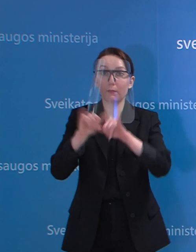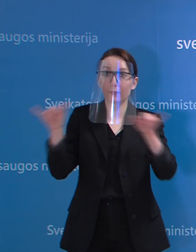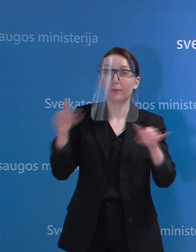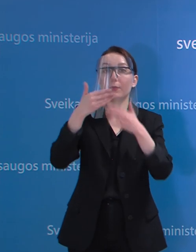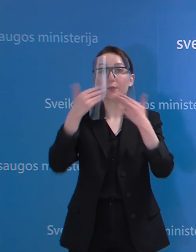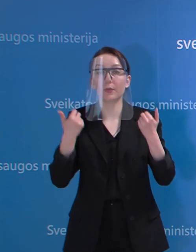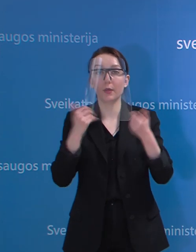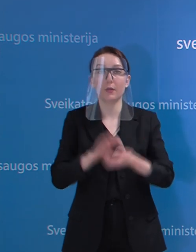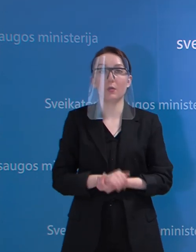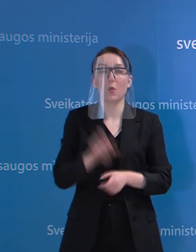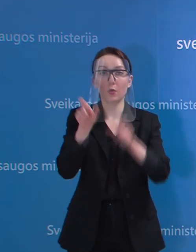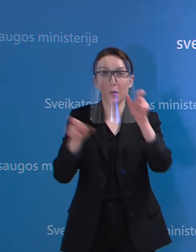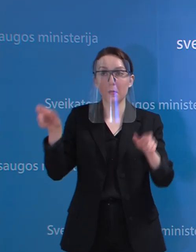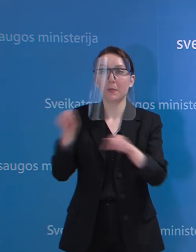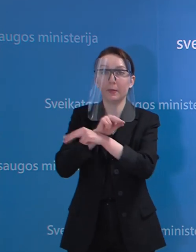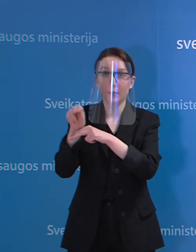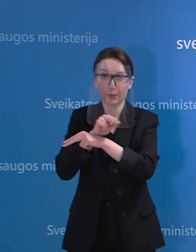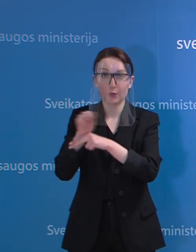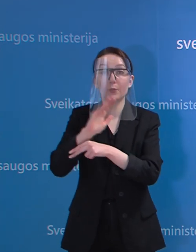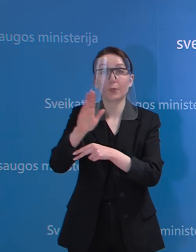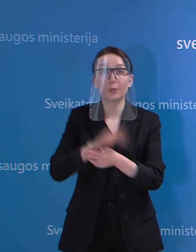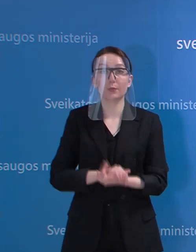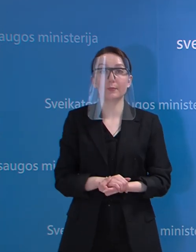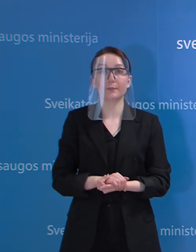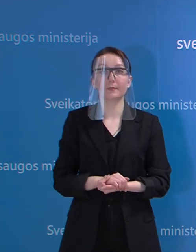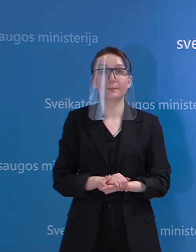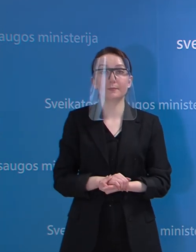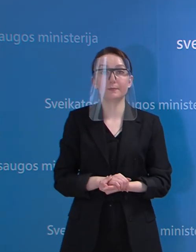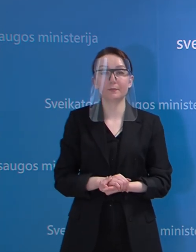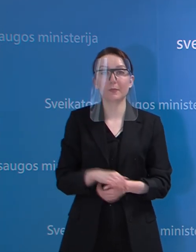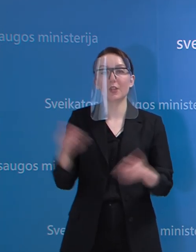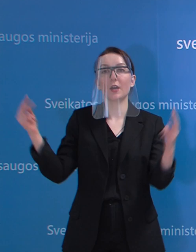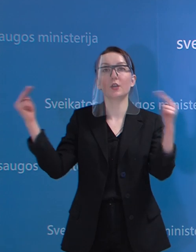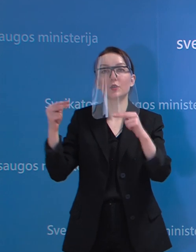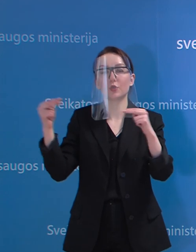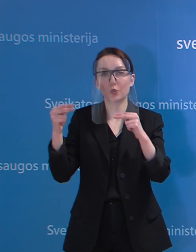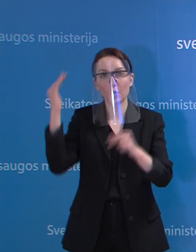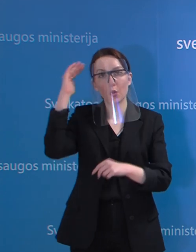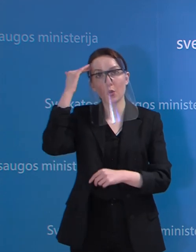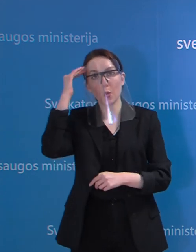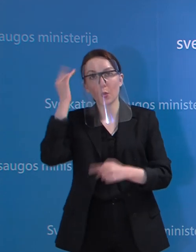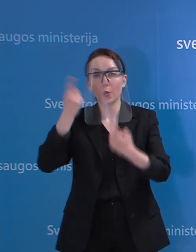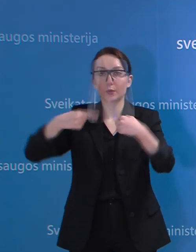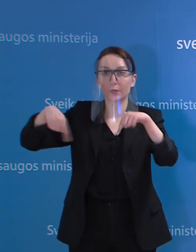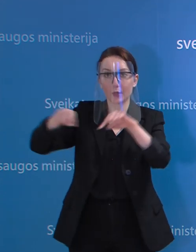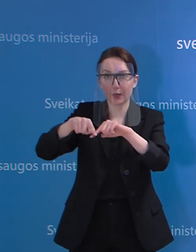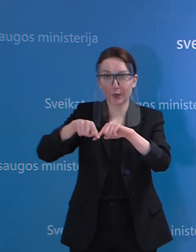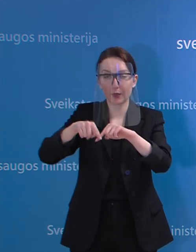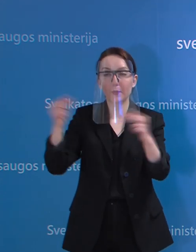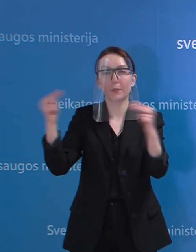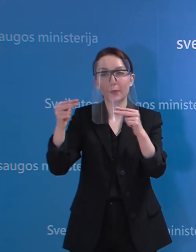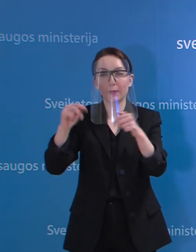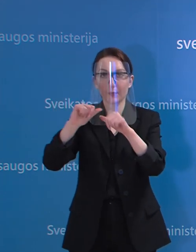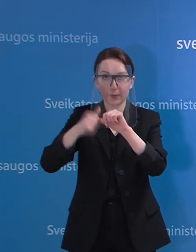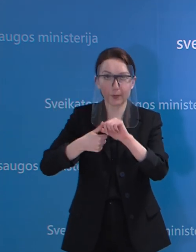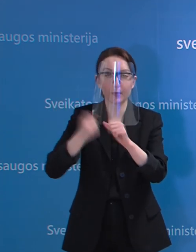o šiai pacientai turi būti gydami, kadangi tai yra slaugos skyrius, tai pacientam priežiūra ten